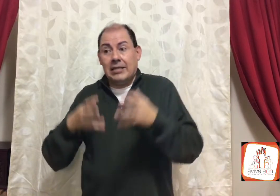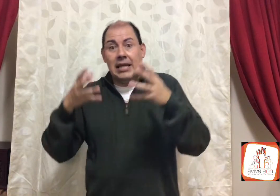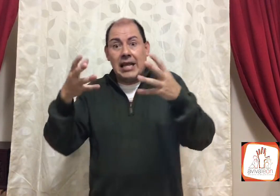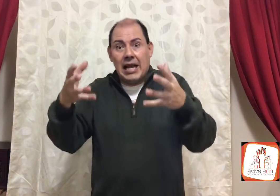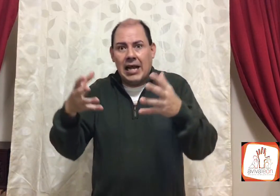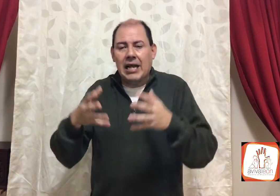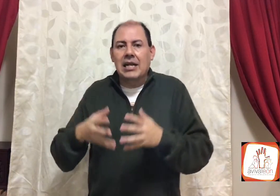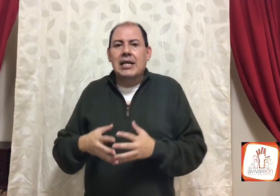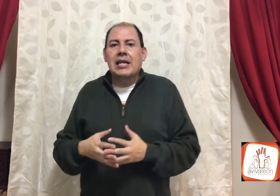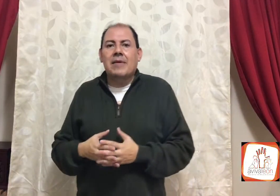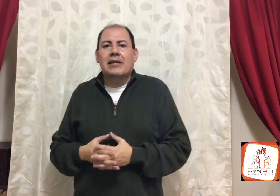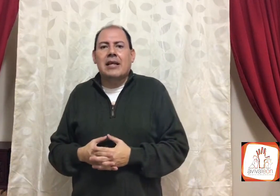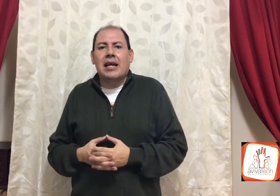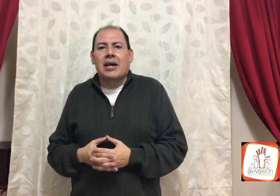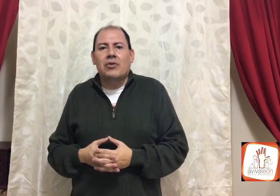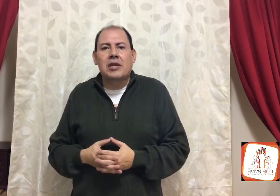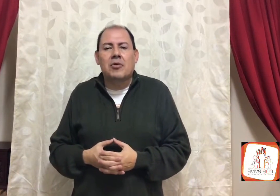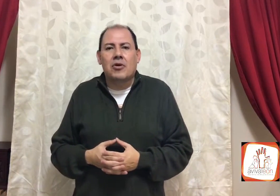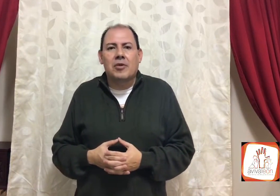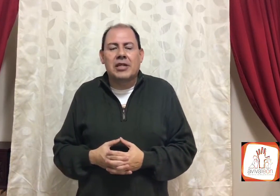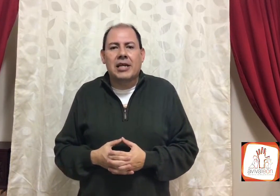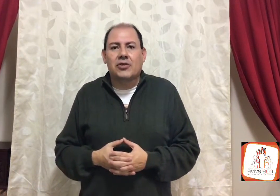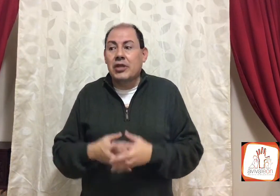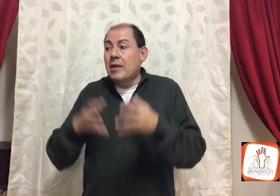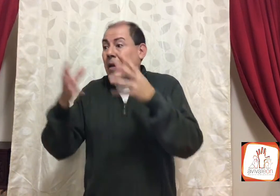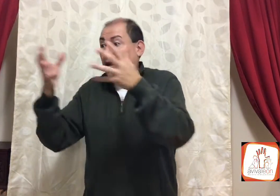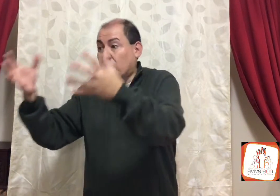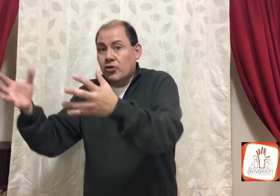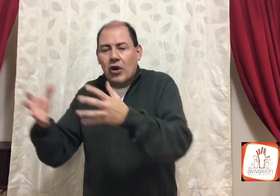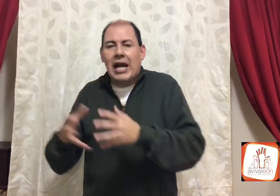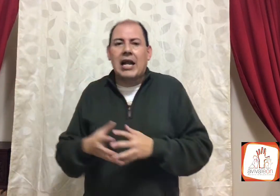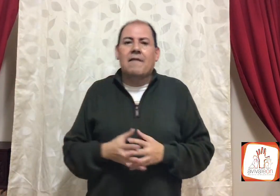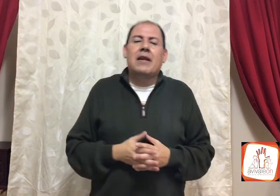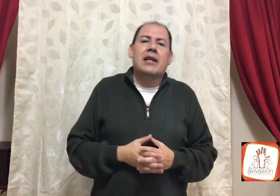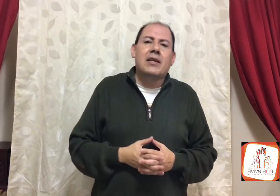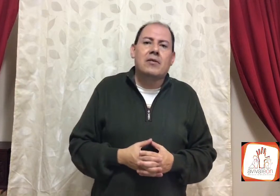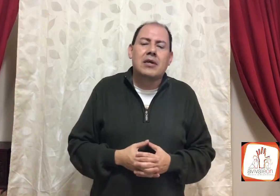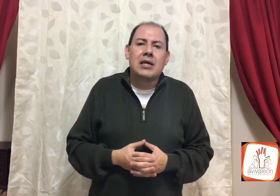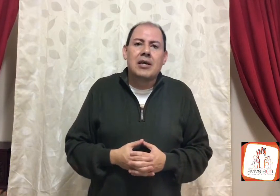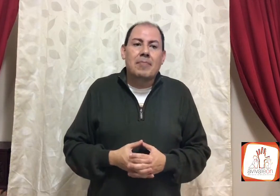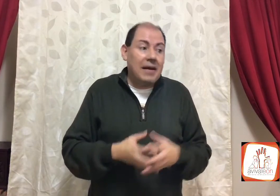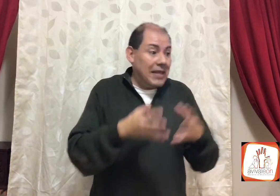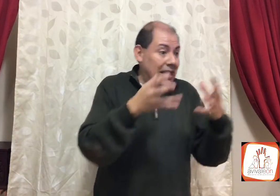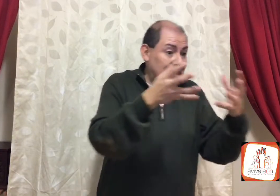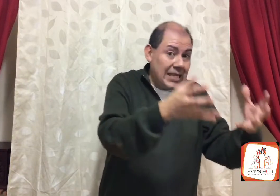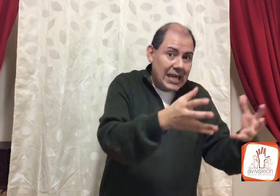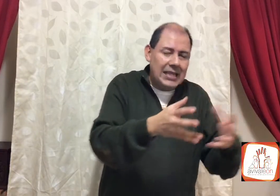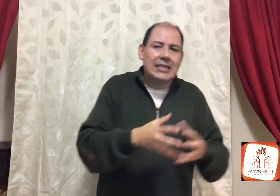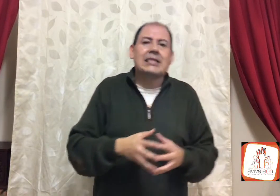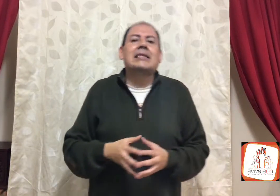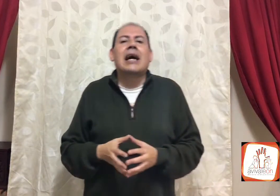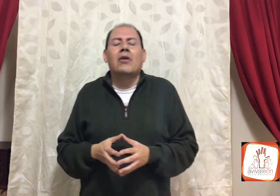sanar, y libertad al cautivo, como decía Jesús, para consolar al afligido, para bendecir al necesitado,